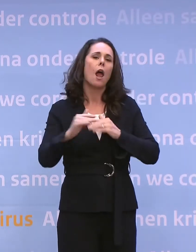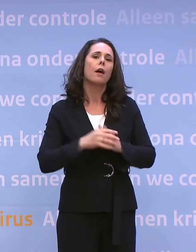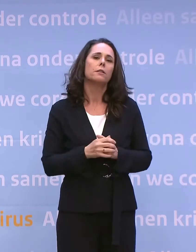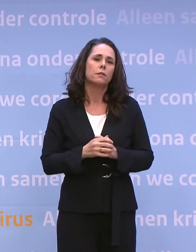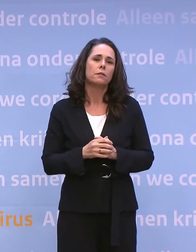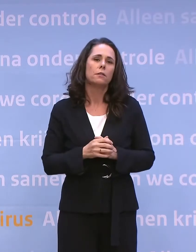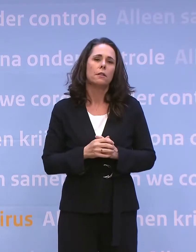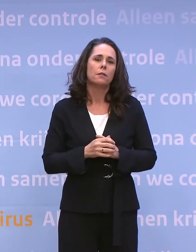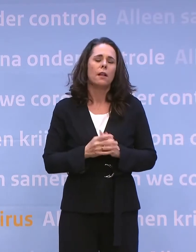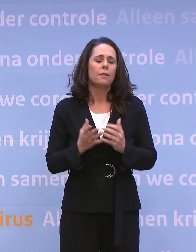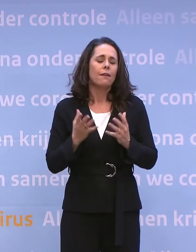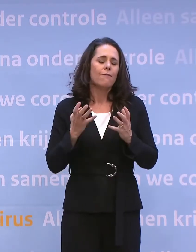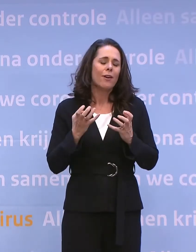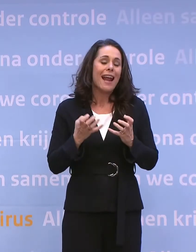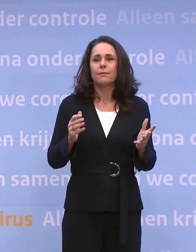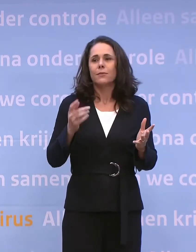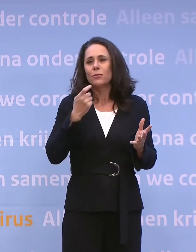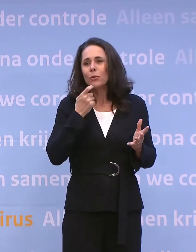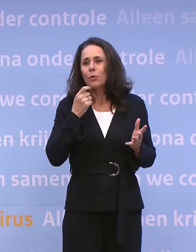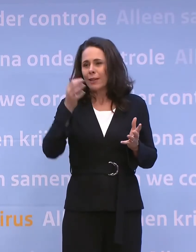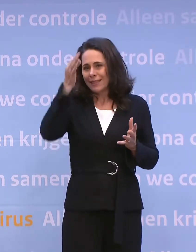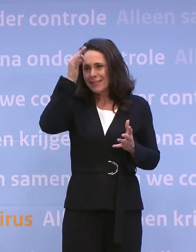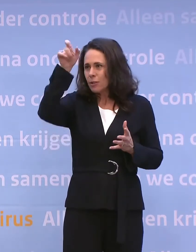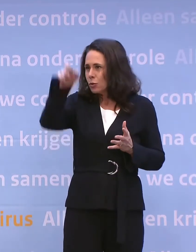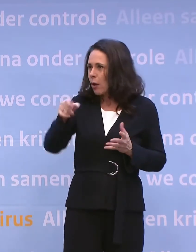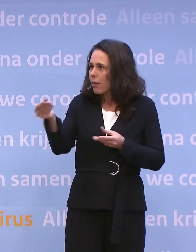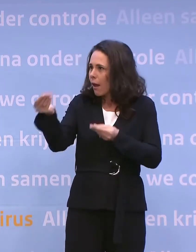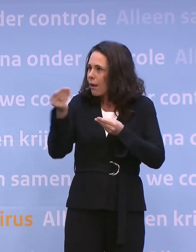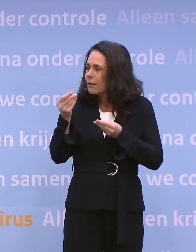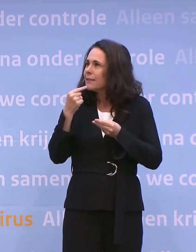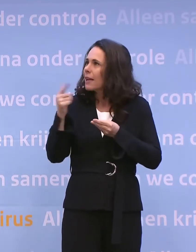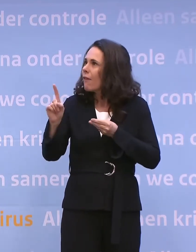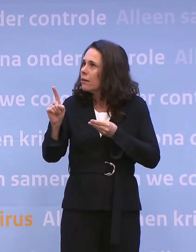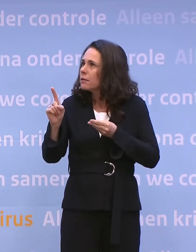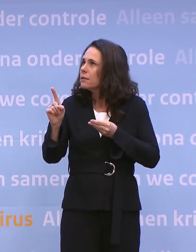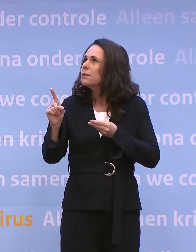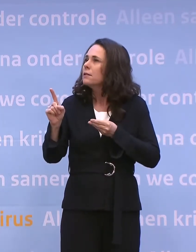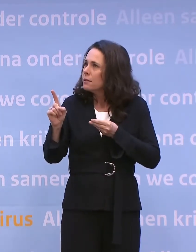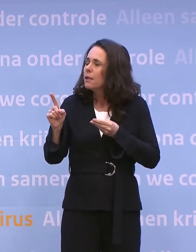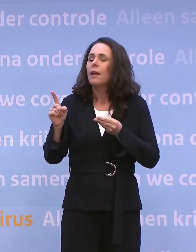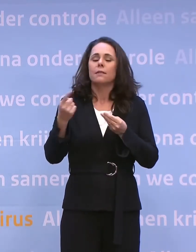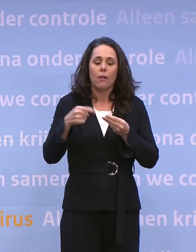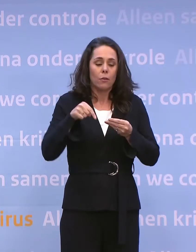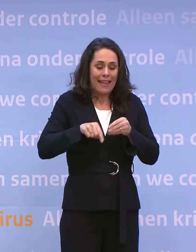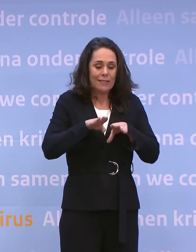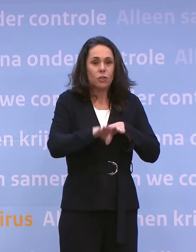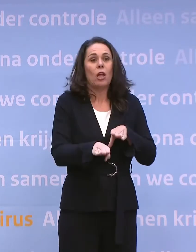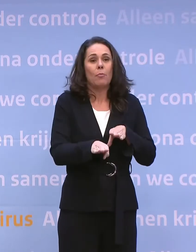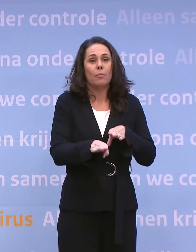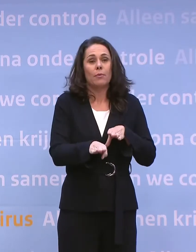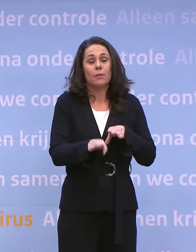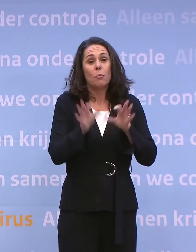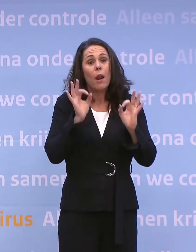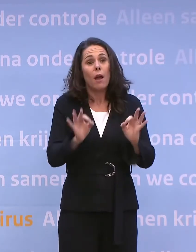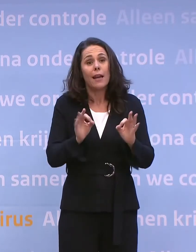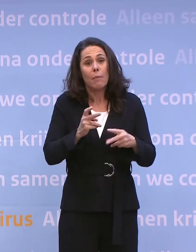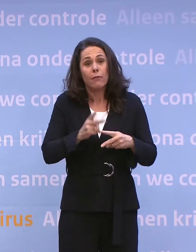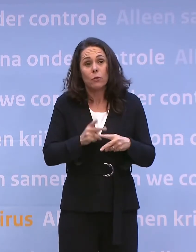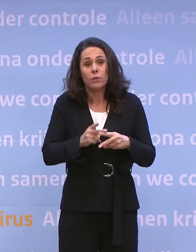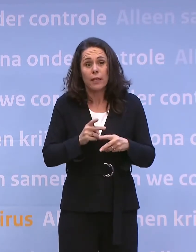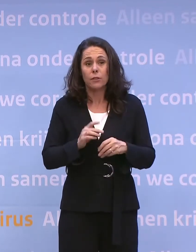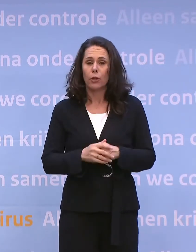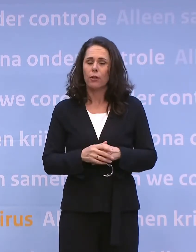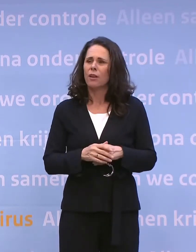je zou dolgraag de zaak verder willen versoepelen en dan kunnen we met elkaar deze stap nu zetten. En dat is belangrijk, maar ik moet het heel voorzichtig doen. Maar